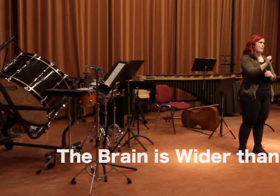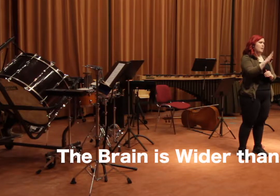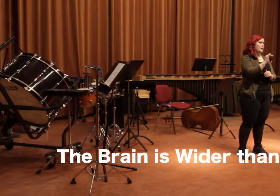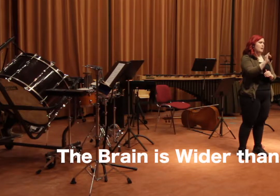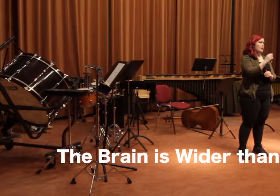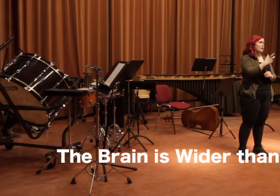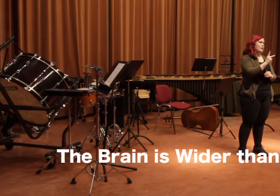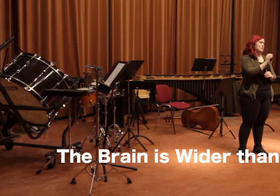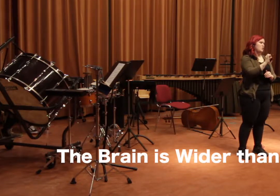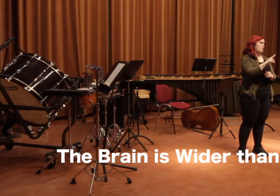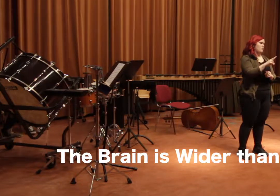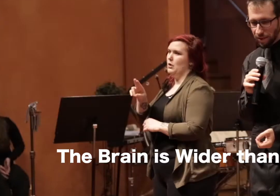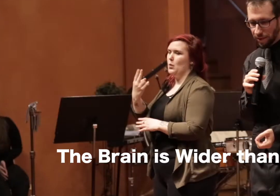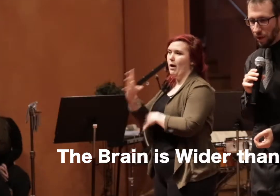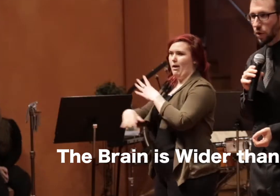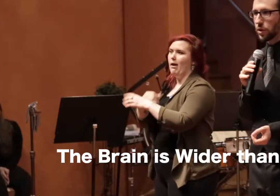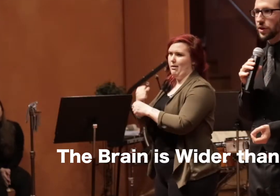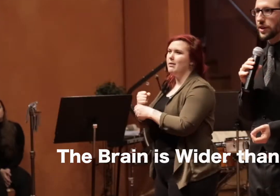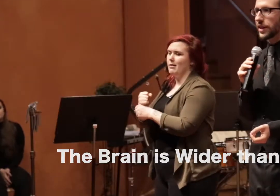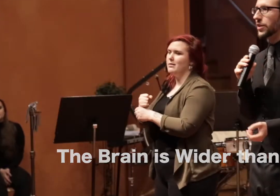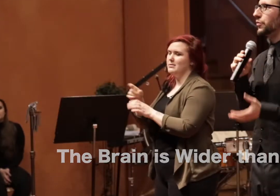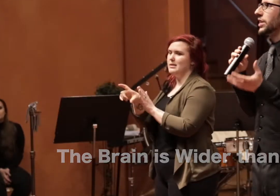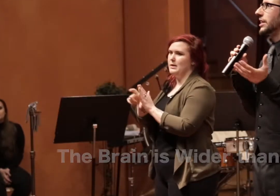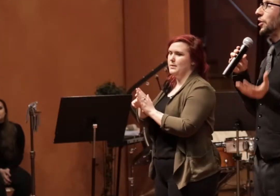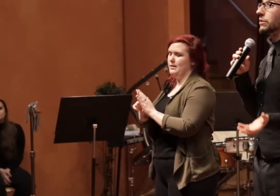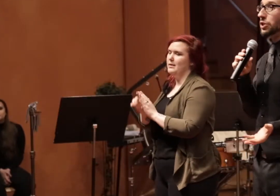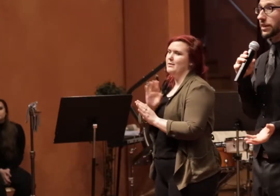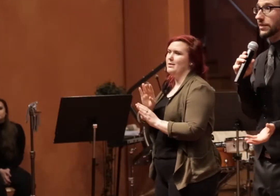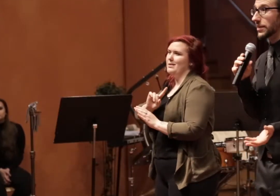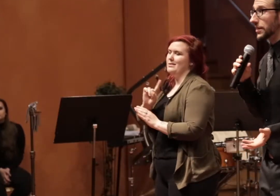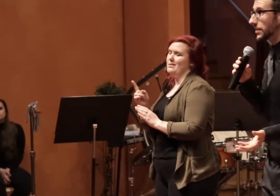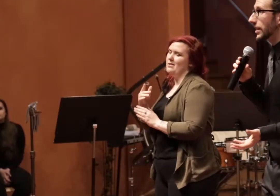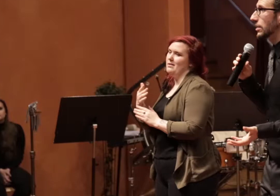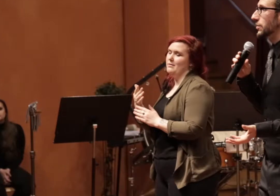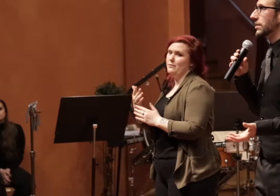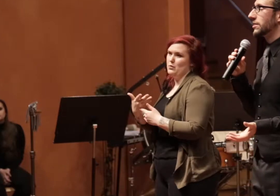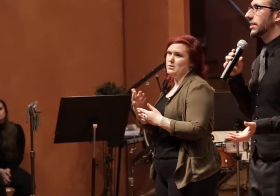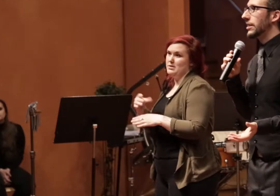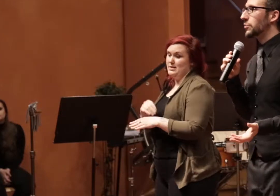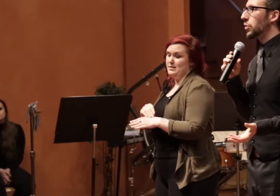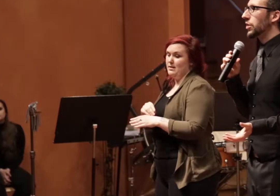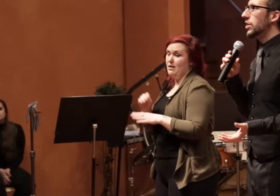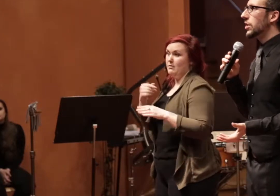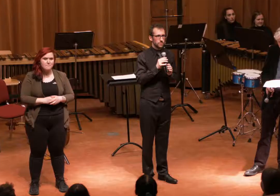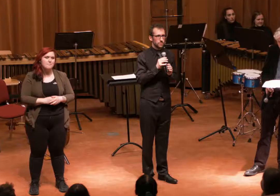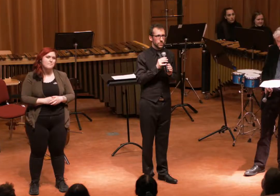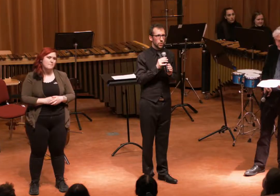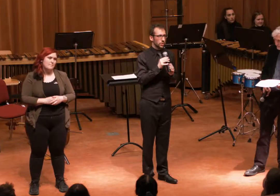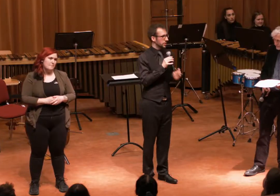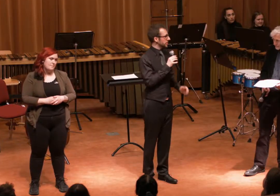Brain Is Wider Than The Sky, och fick den översatt till svensk teckenspråk.